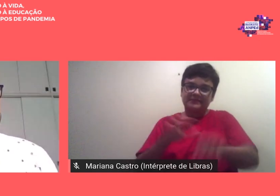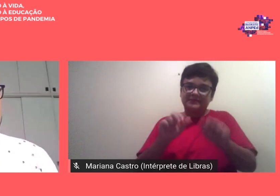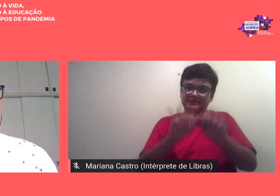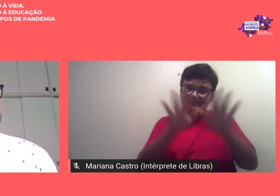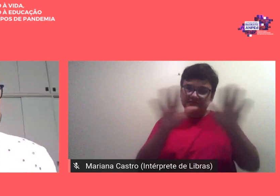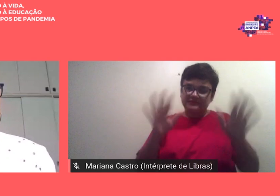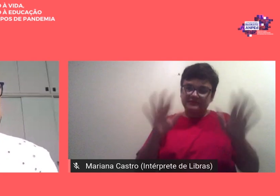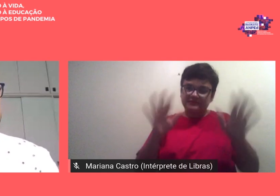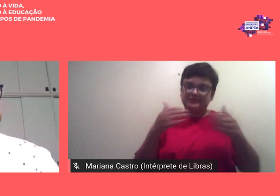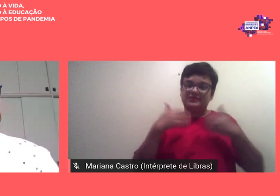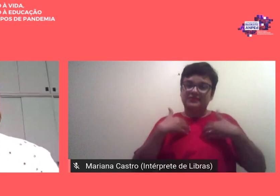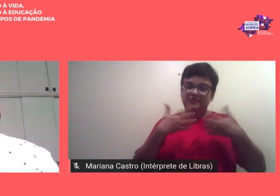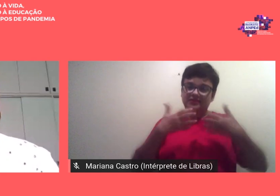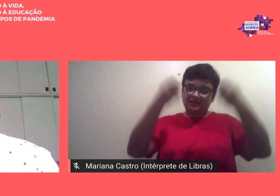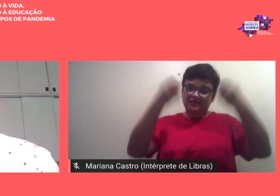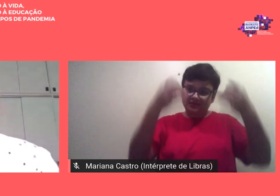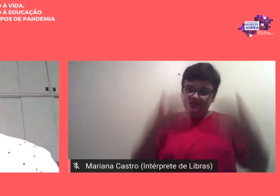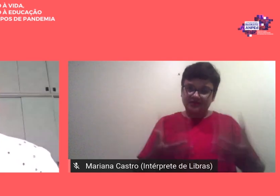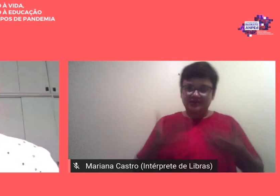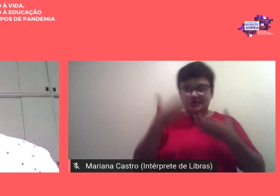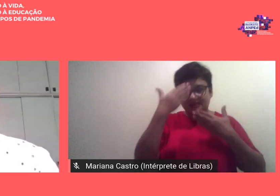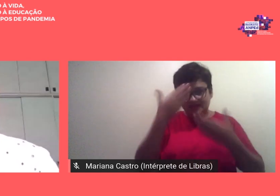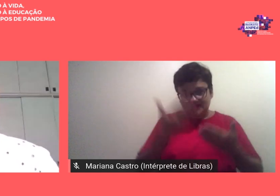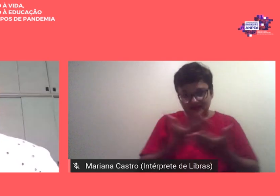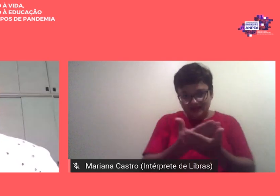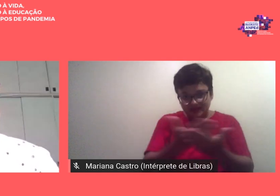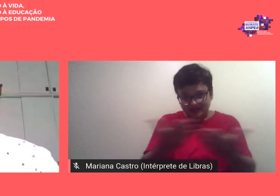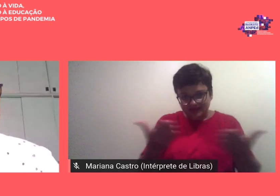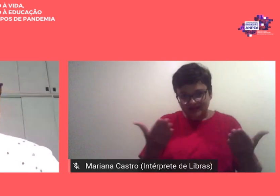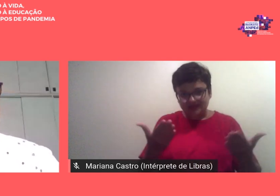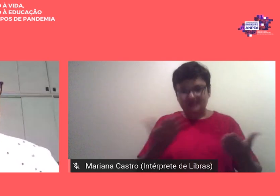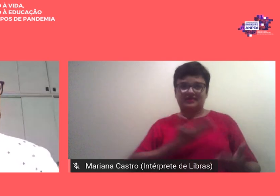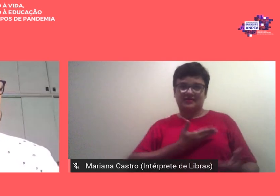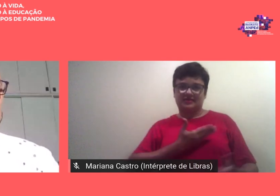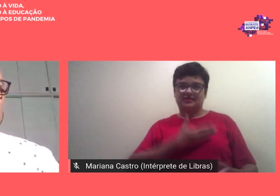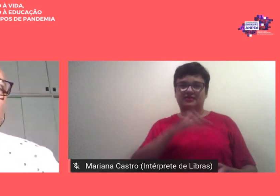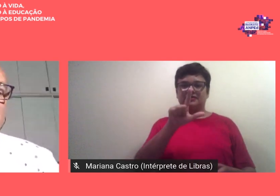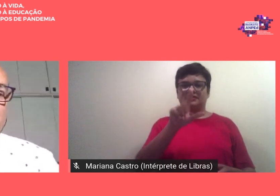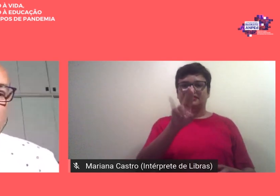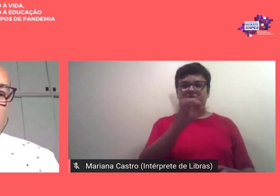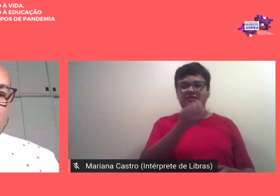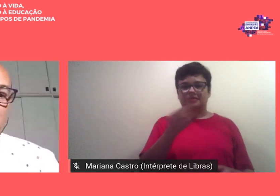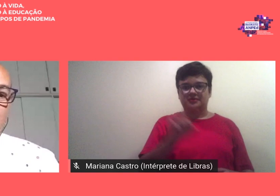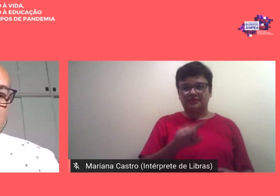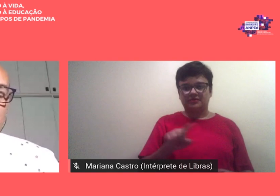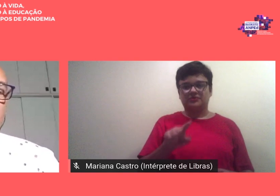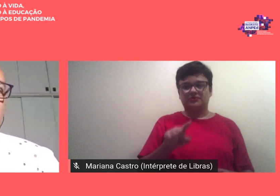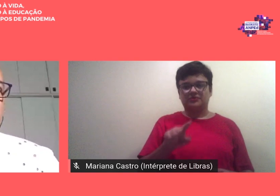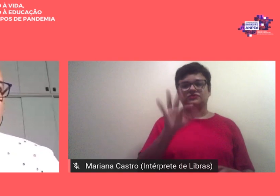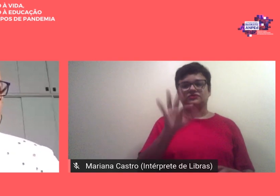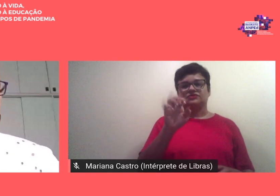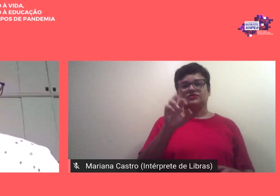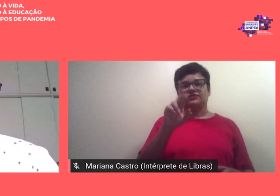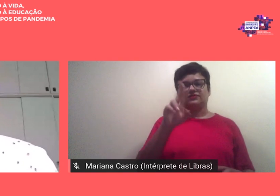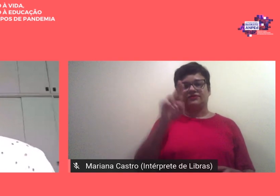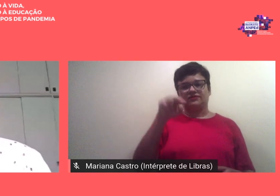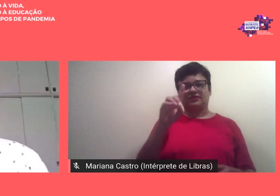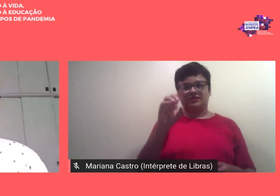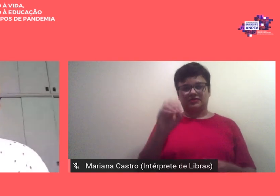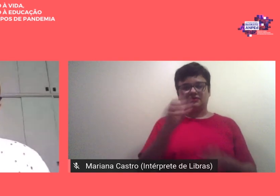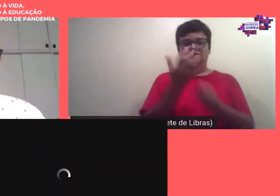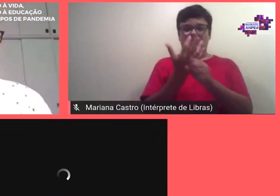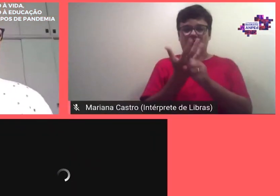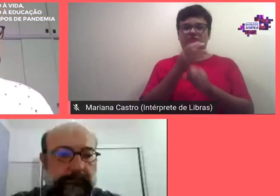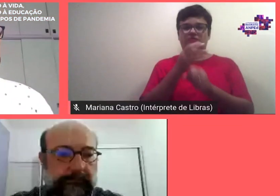passar então agradecer muito e passar a palavra para o meu amigo Luiz Fernando Sangeni Faculdade de Formação de Professores da UERJ São Gonçalo